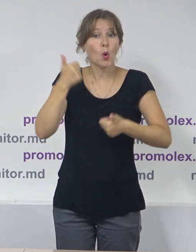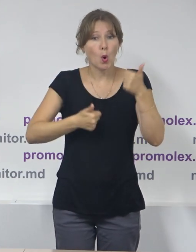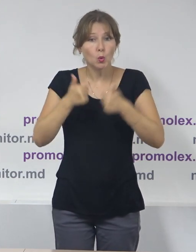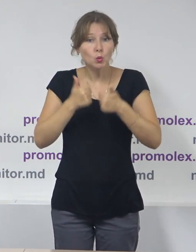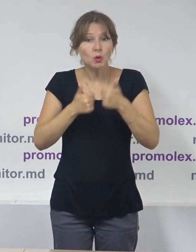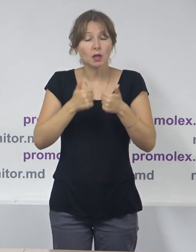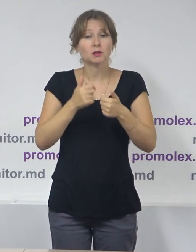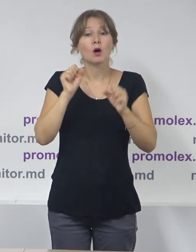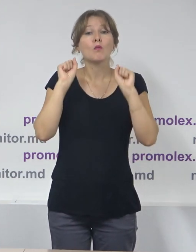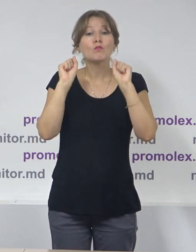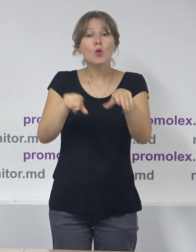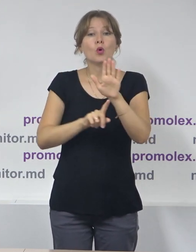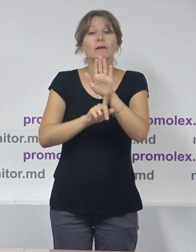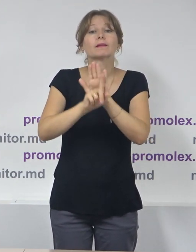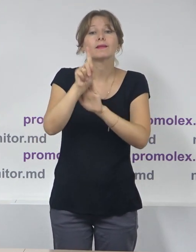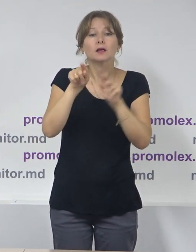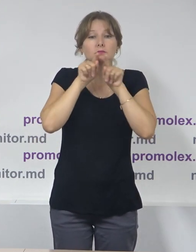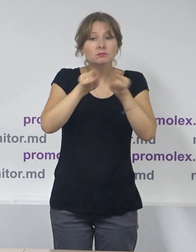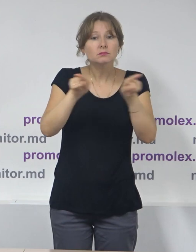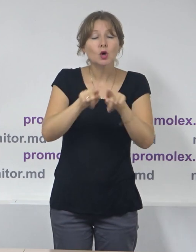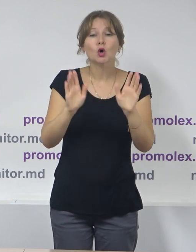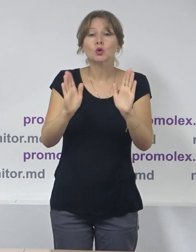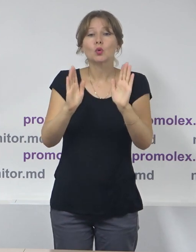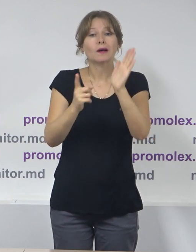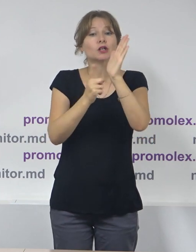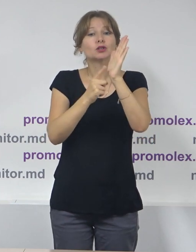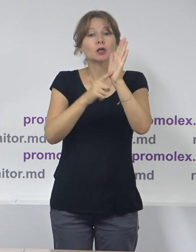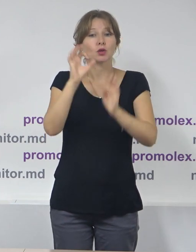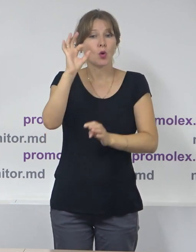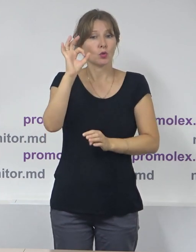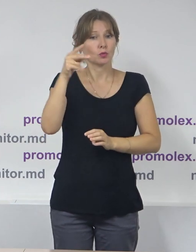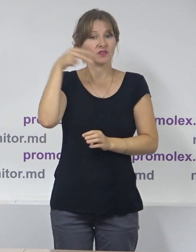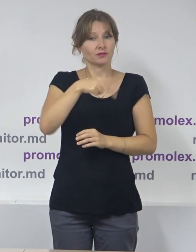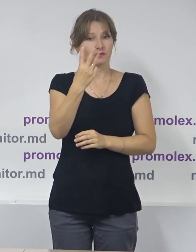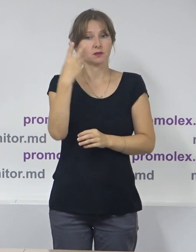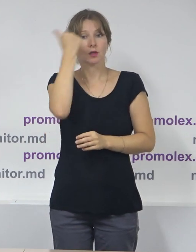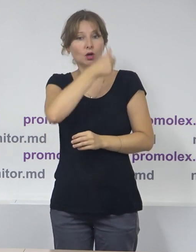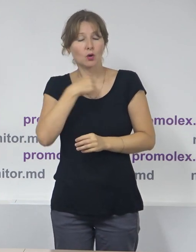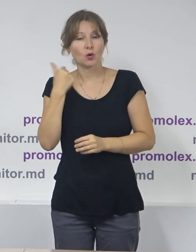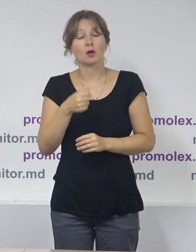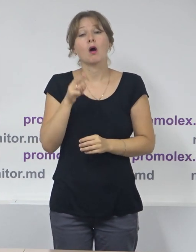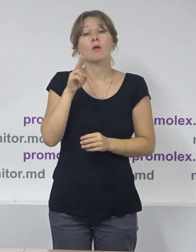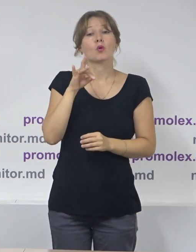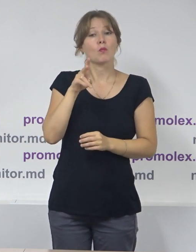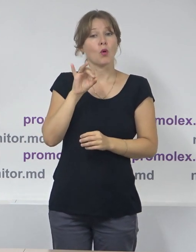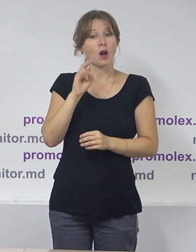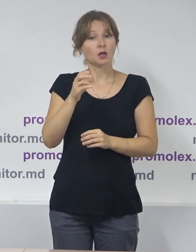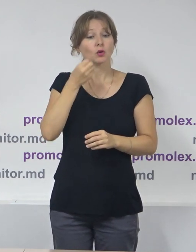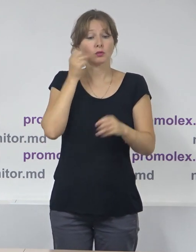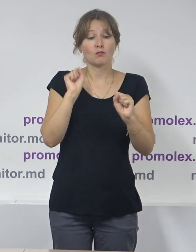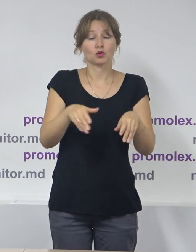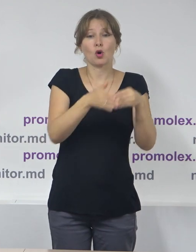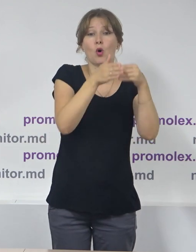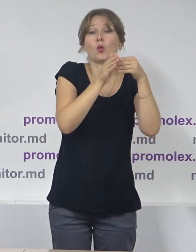vor începe agitația electorală la 6 octombrie 2023. În opinia promolex, definirea actuală a